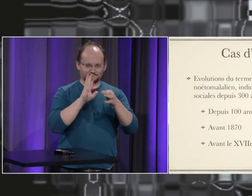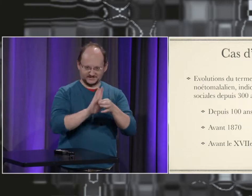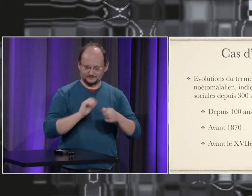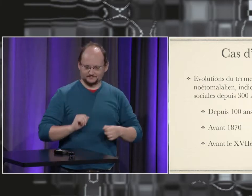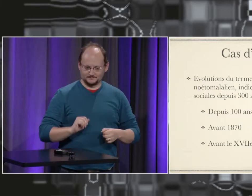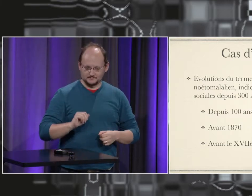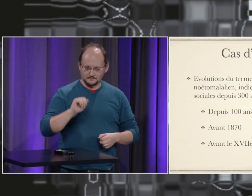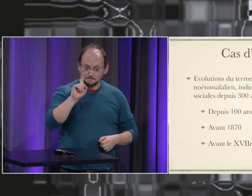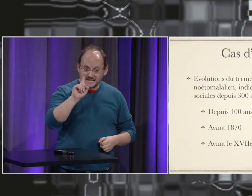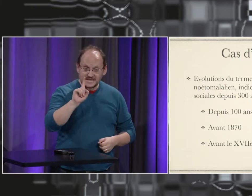commun c'est très intéressant